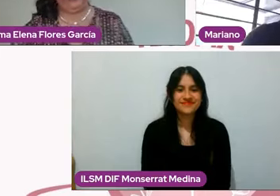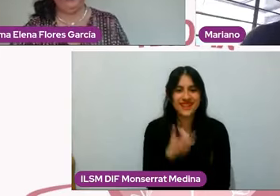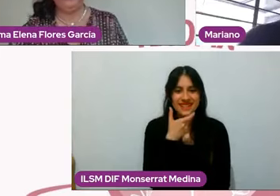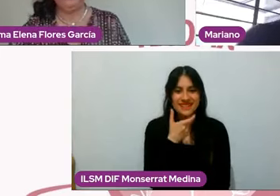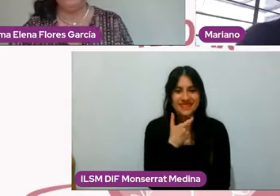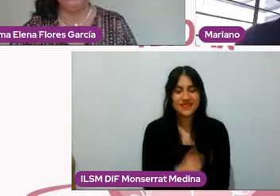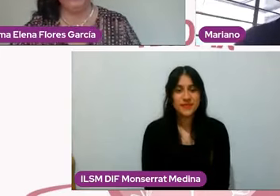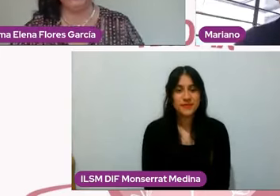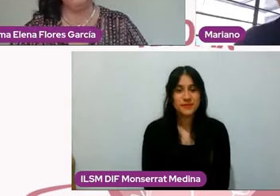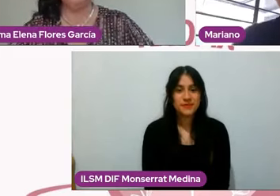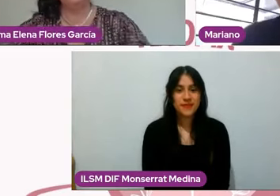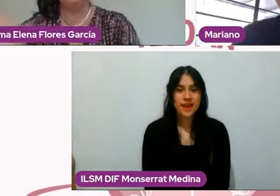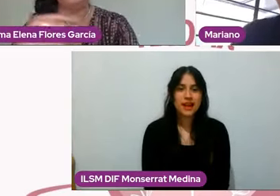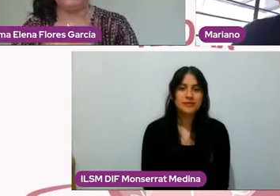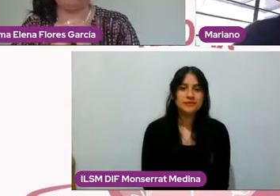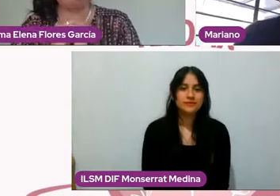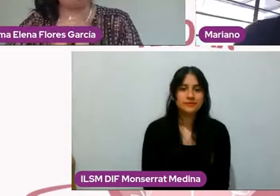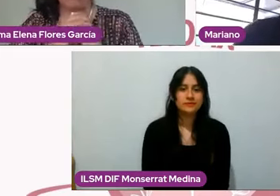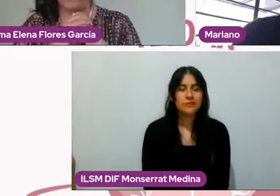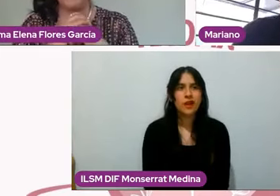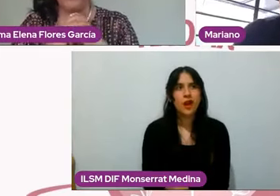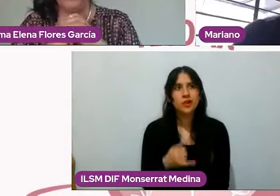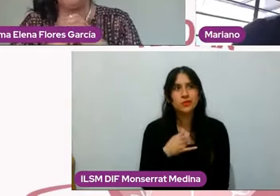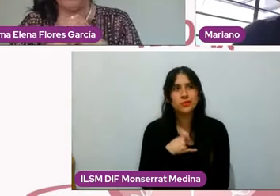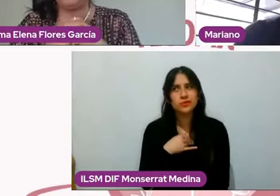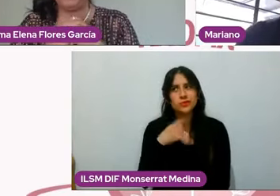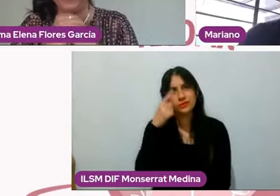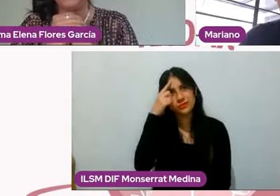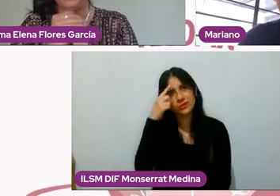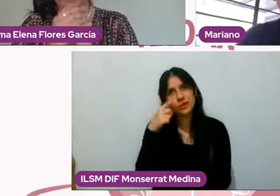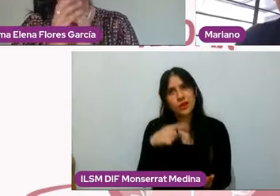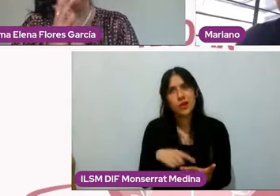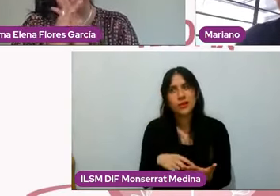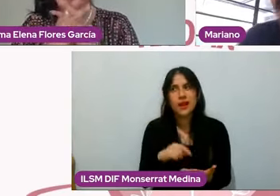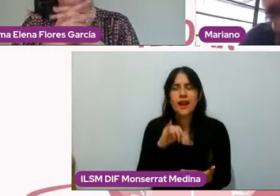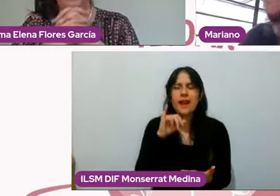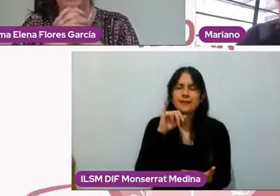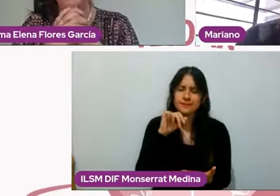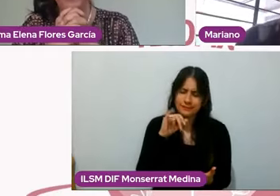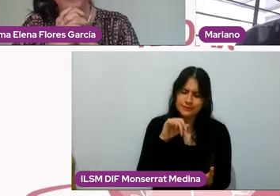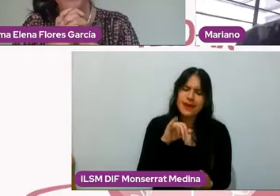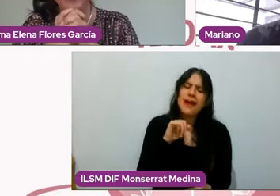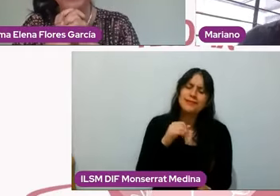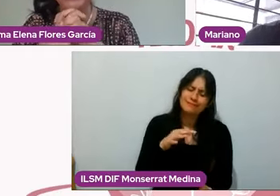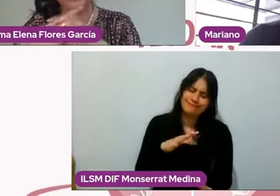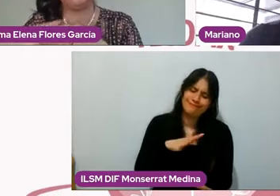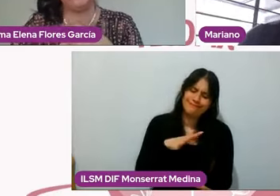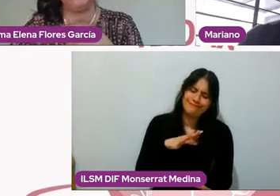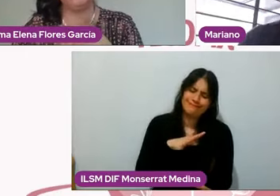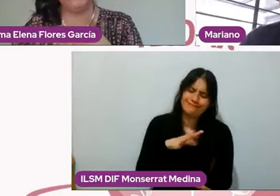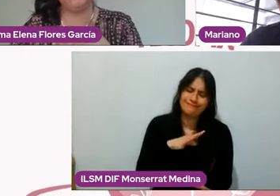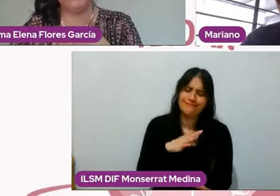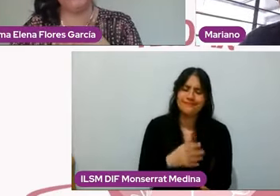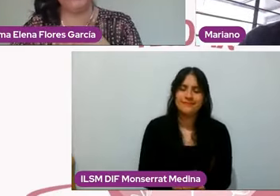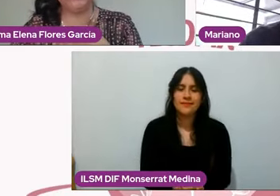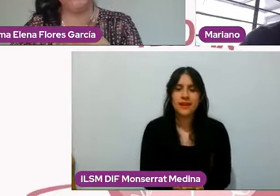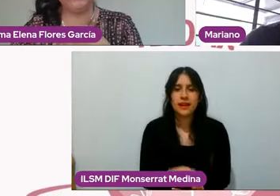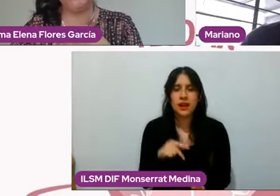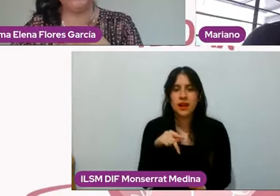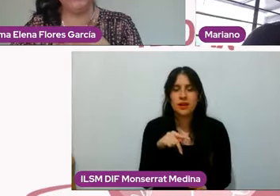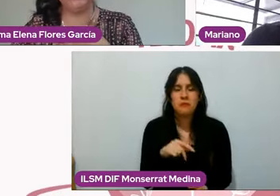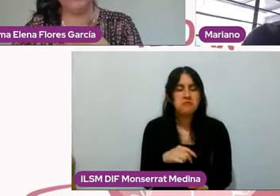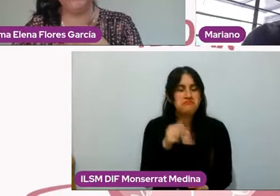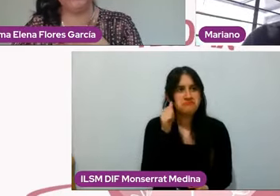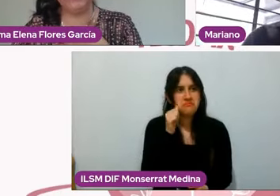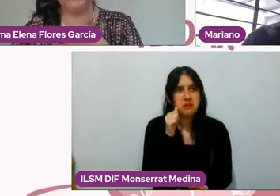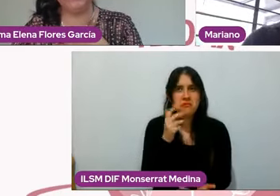Bueno, ahí yo diría, claro que pueden existir y pueden existir vínculos responsables a los 60